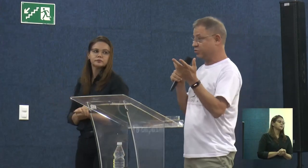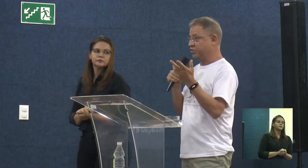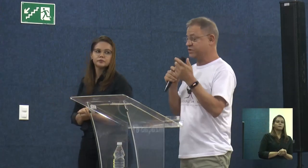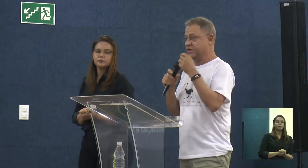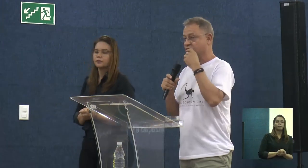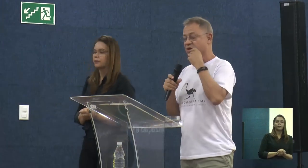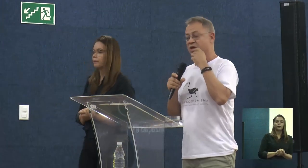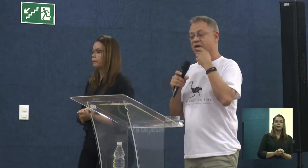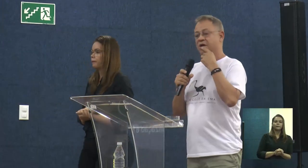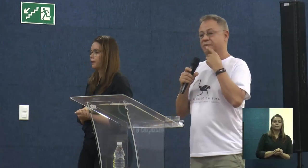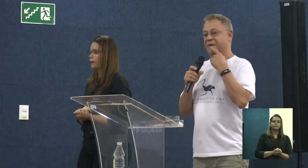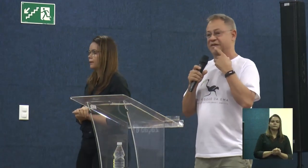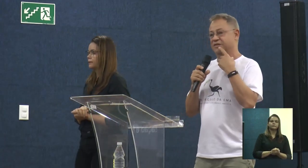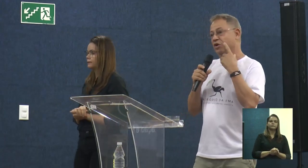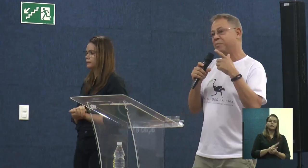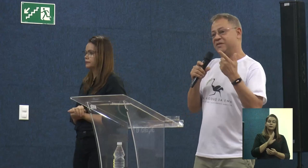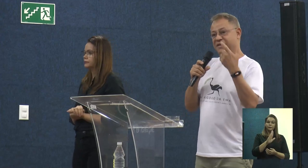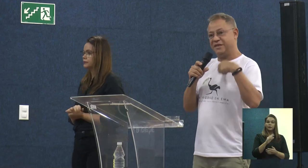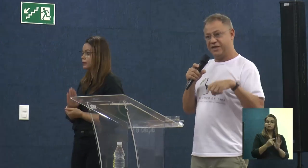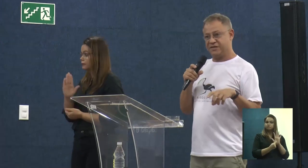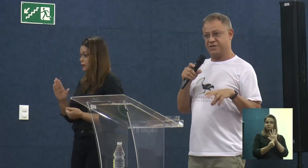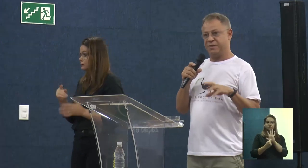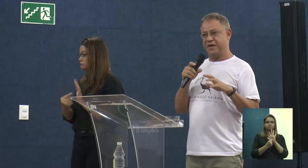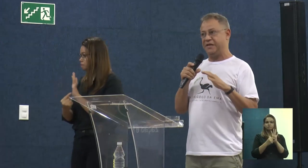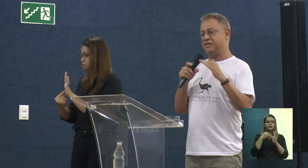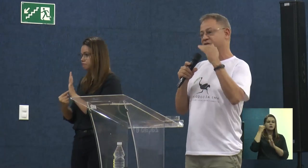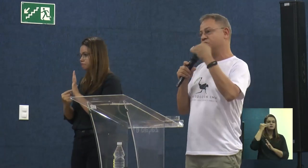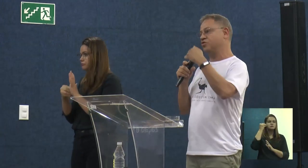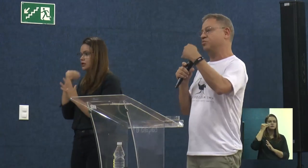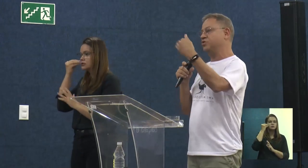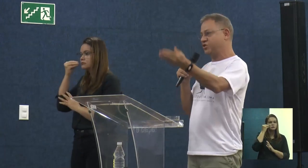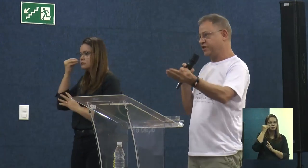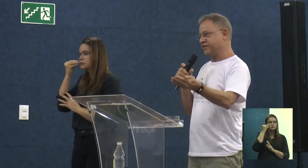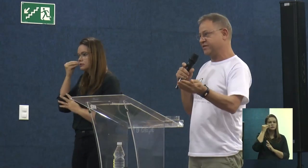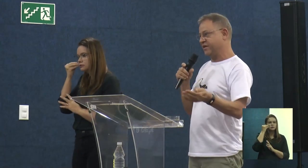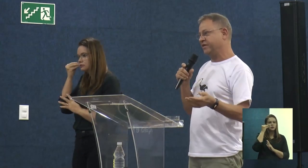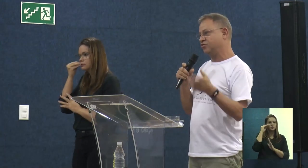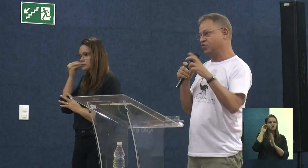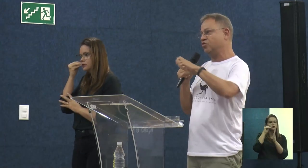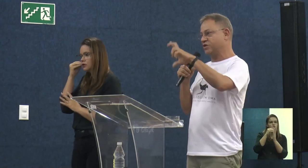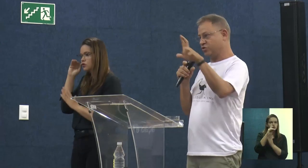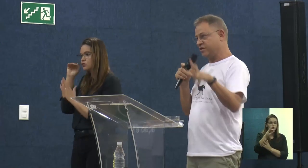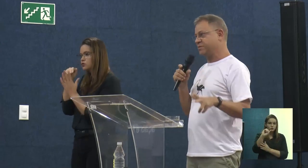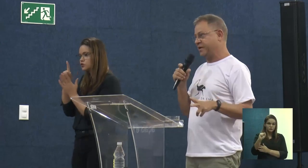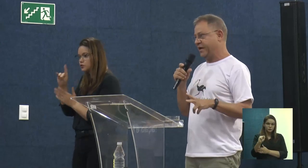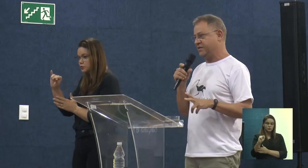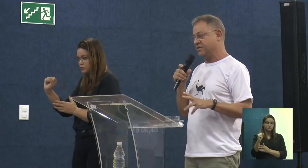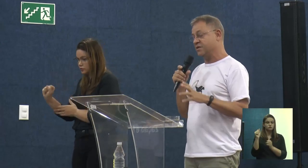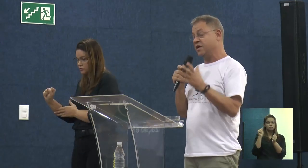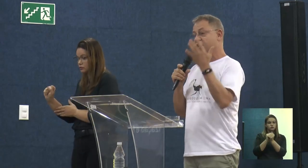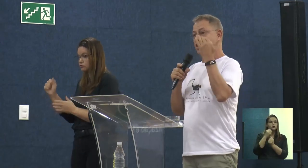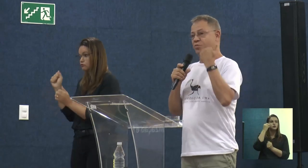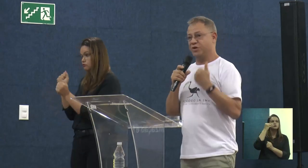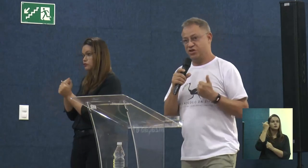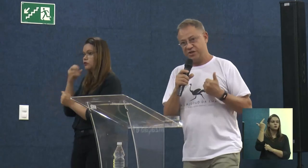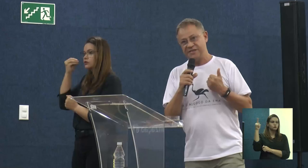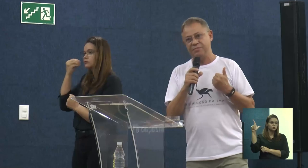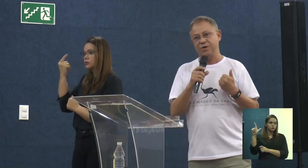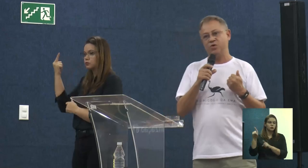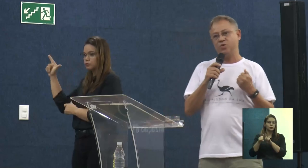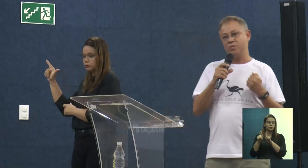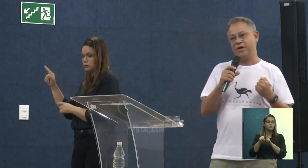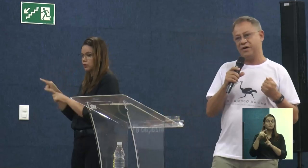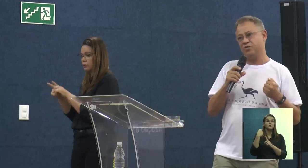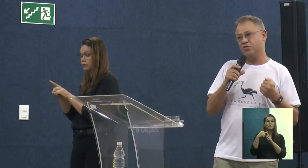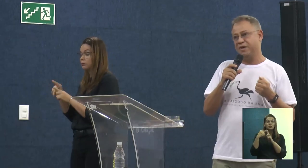o edital número 5. Mas eu não apresentei essa experiência nos últimos dias, né, junto com as outras experiências. Porque a gente